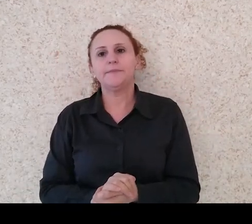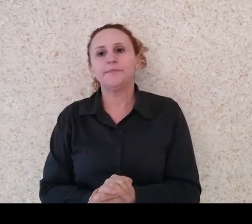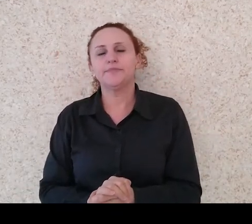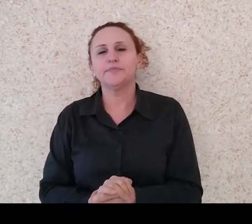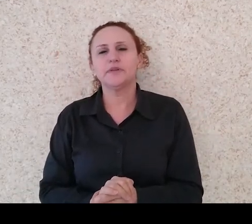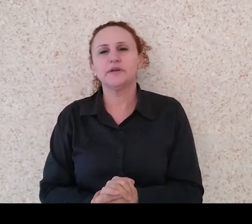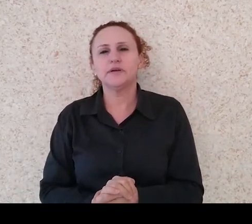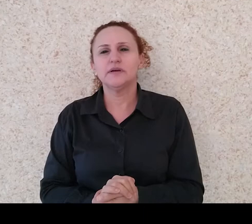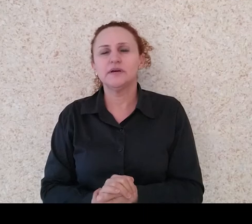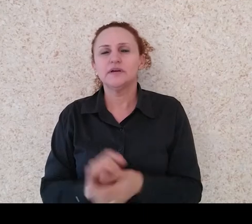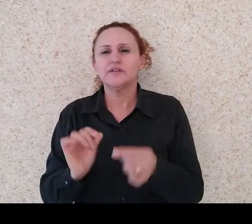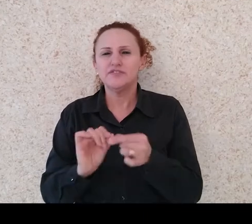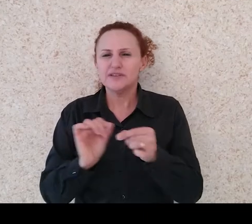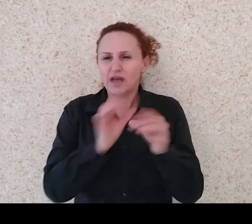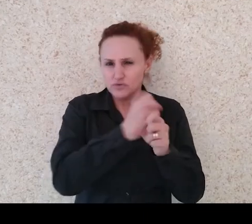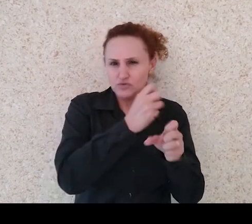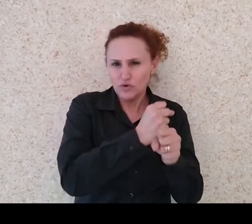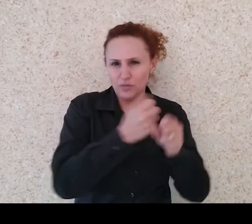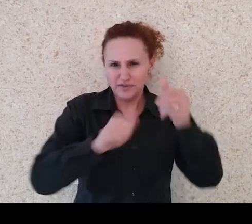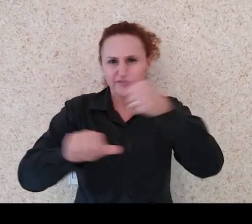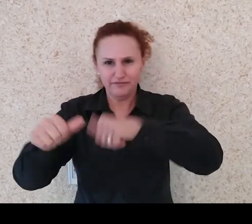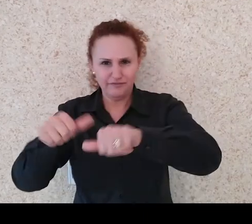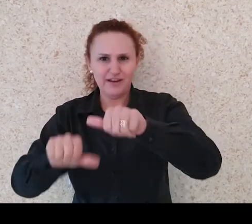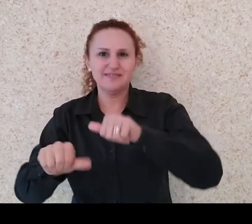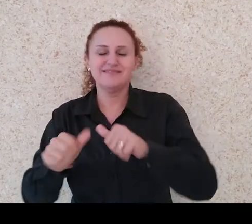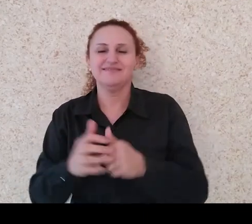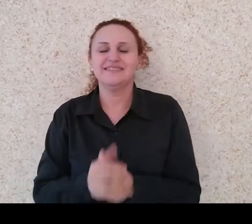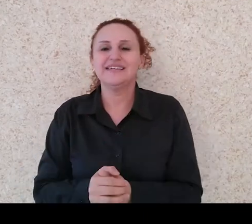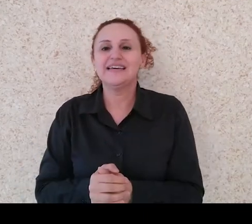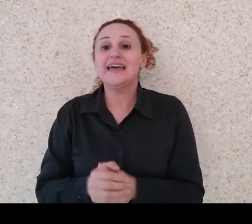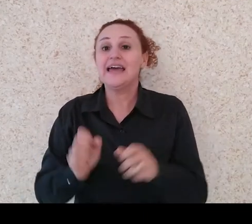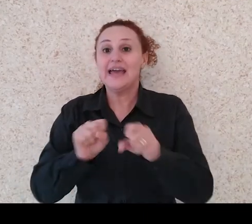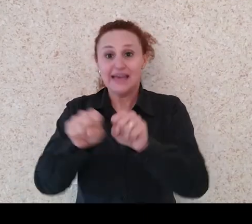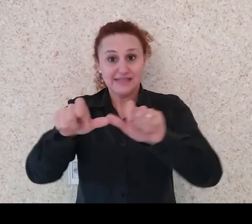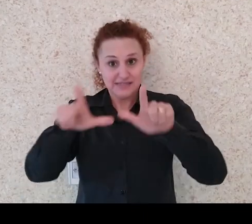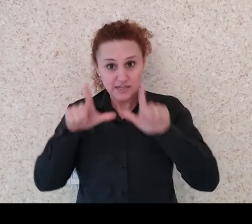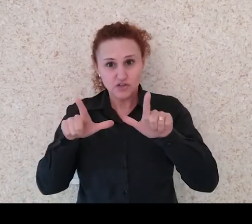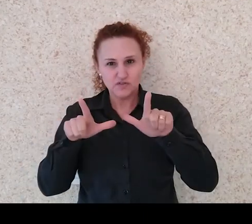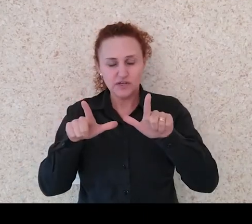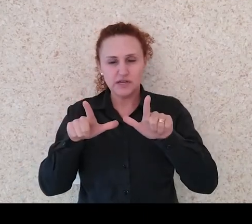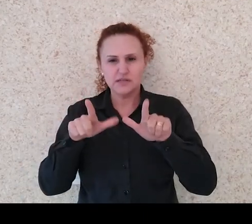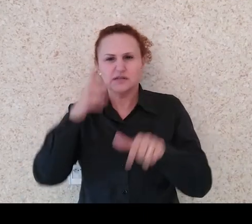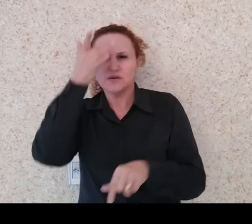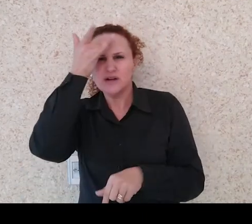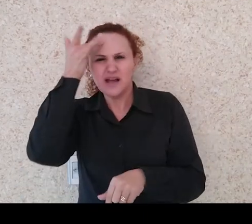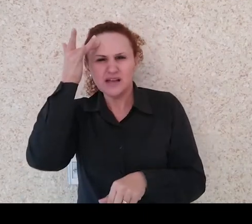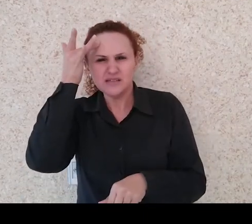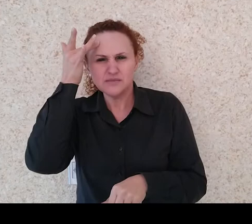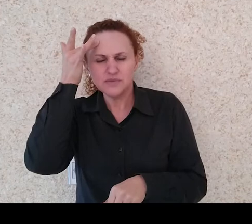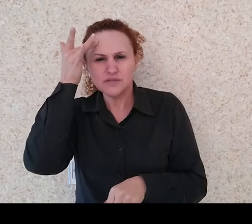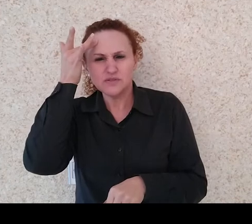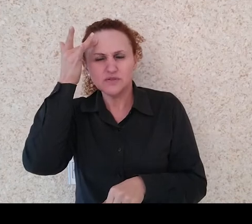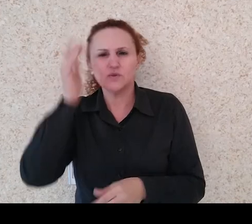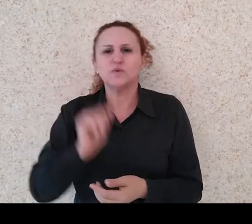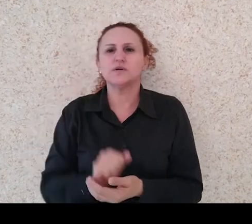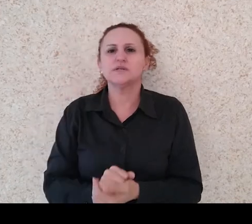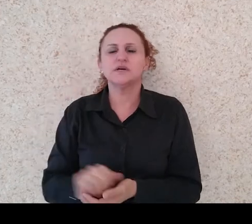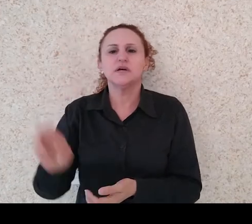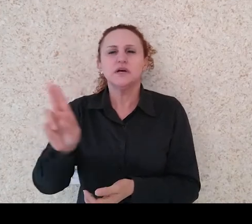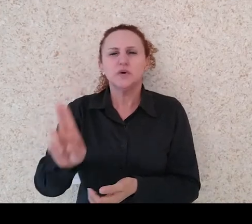Que mais? Essa certificação, geralmente, as pessoas que passam pela banca usam para se inscrever em PSS,